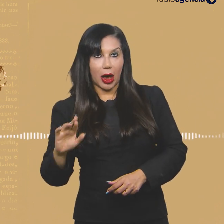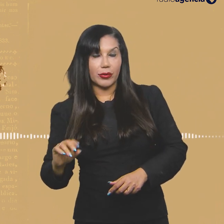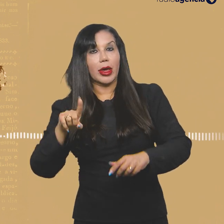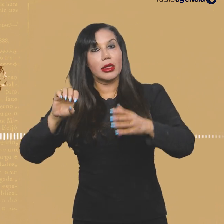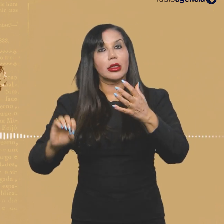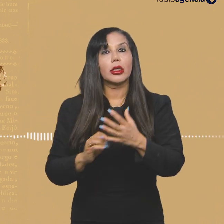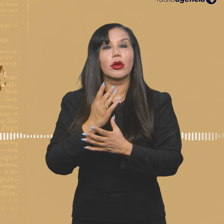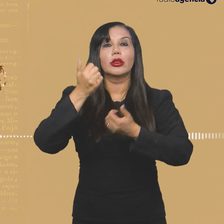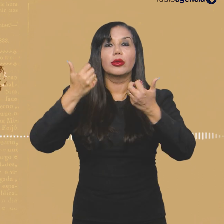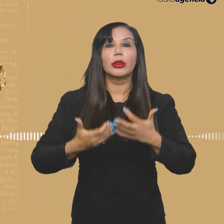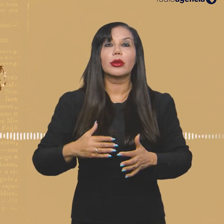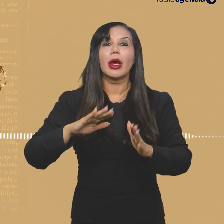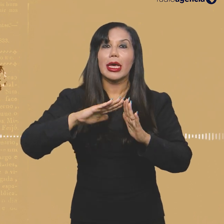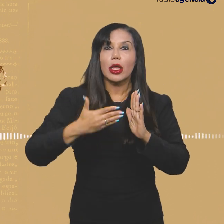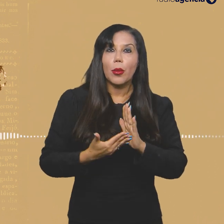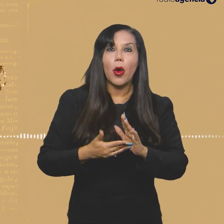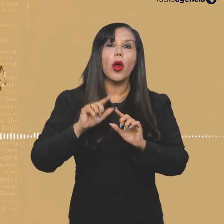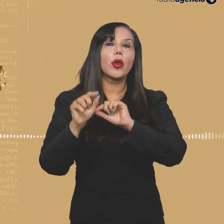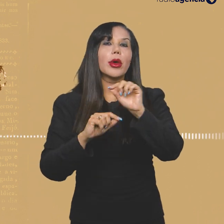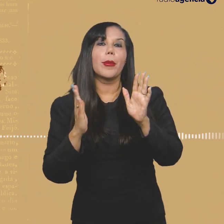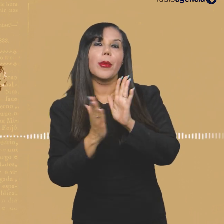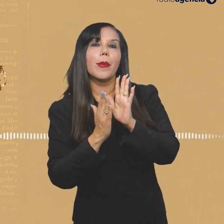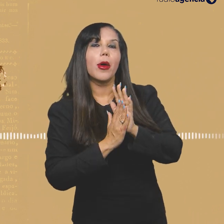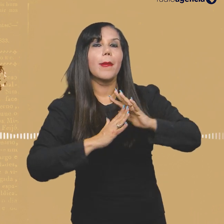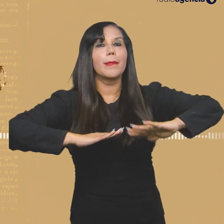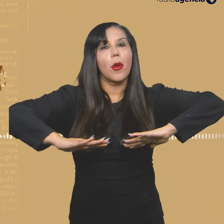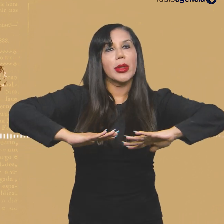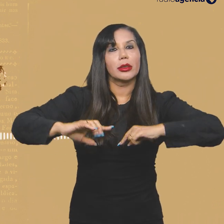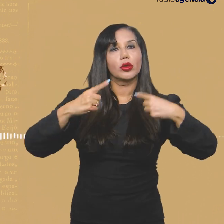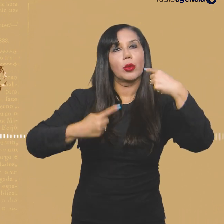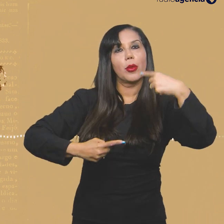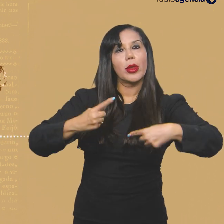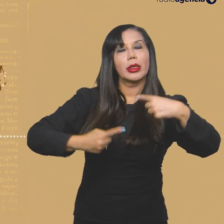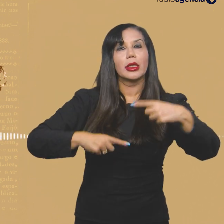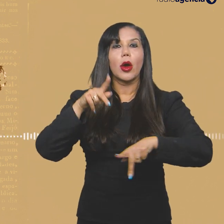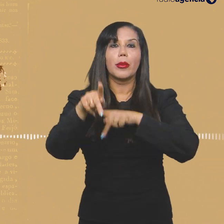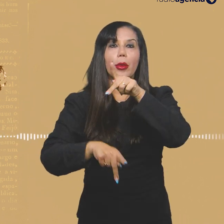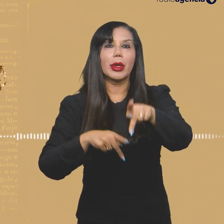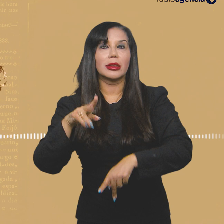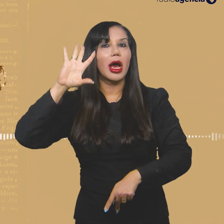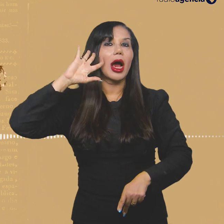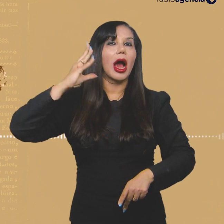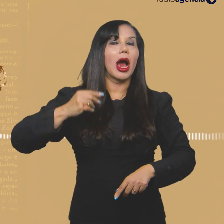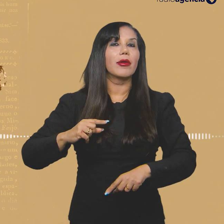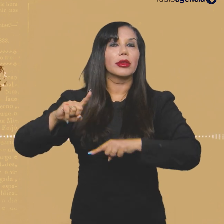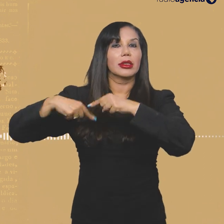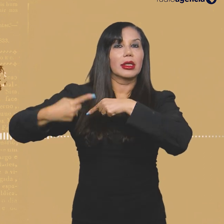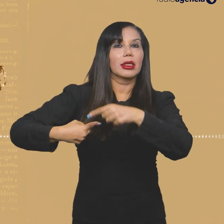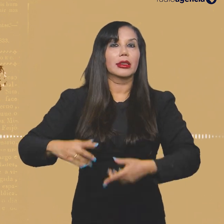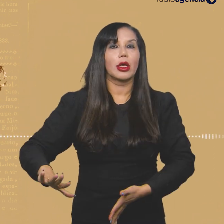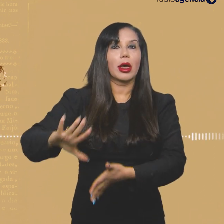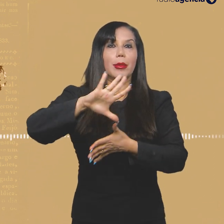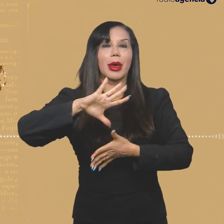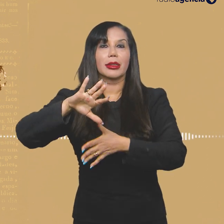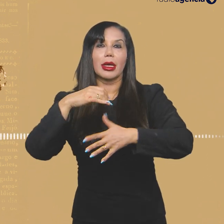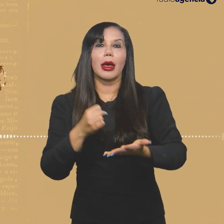criado por ele, explica que o quilombismo propõe uma mobilização política da população afrodescendente nas